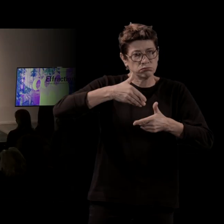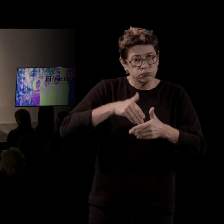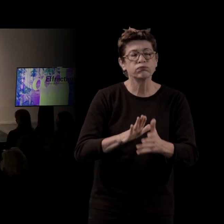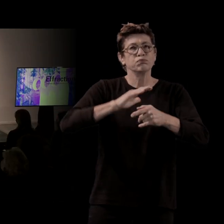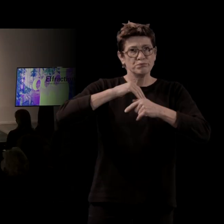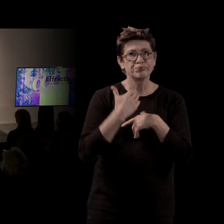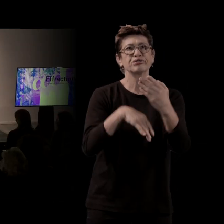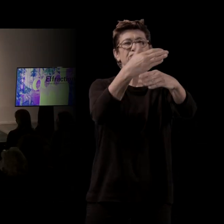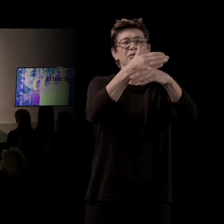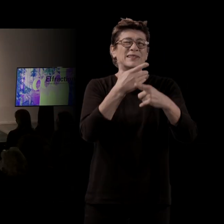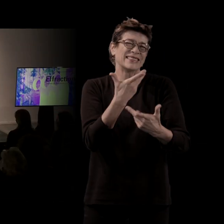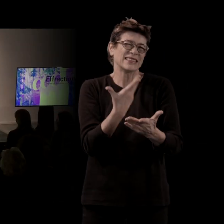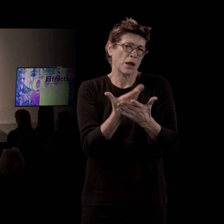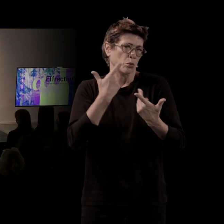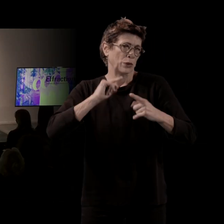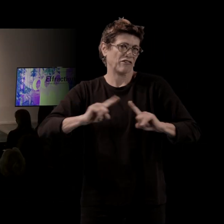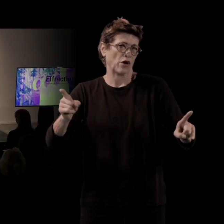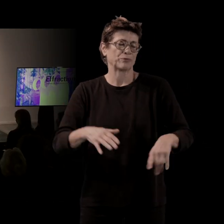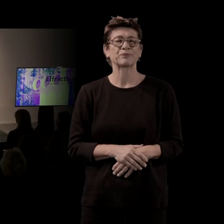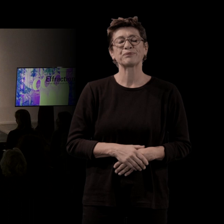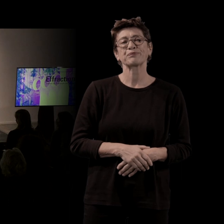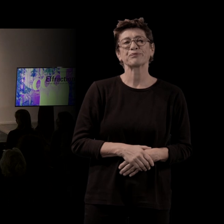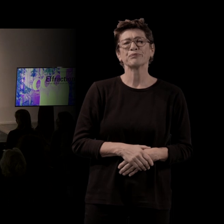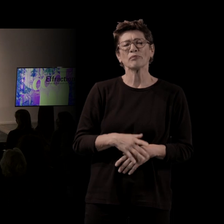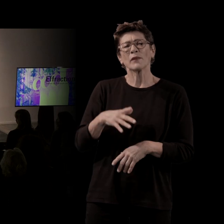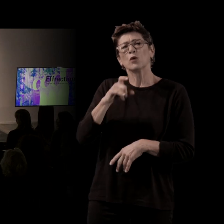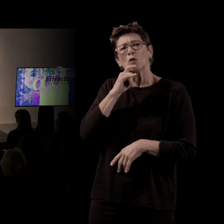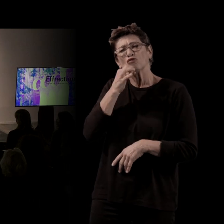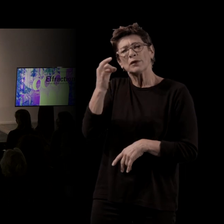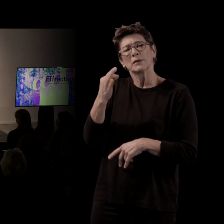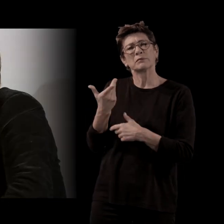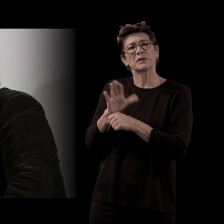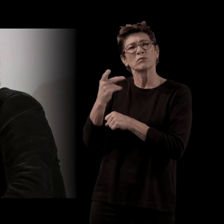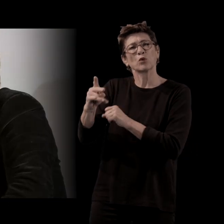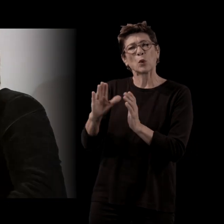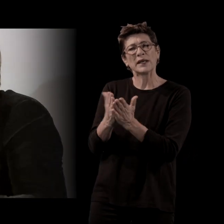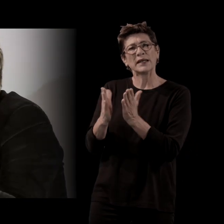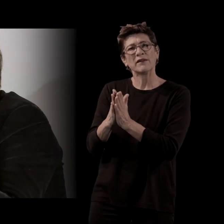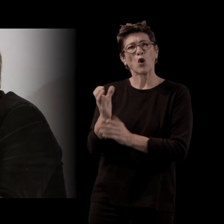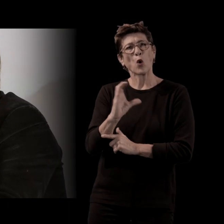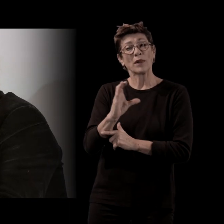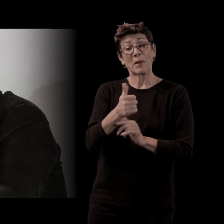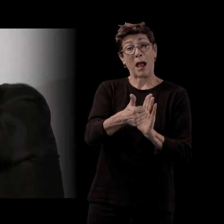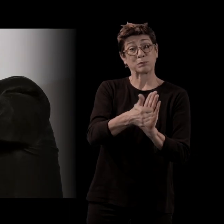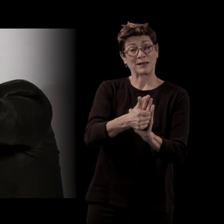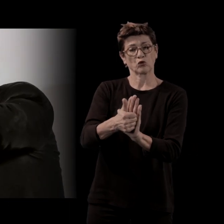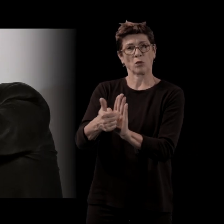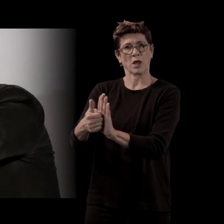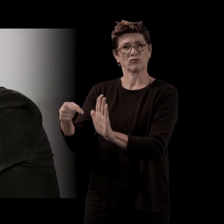Je me suis permis d'insister dans la présentation de Connemara sur ces personnages. C'est vraiment le moteur d'une peinture générale du